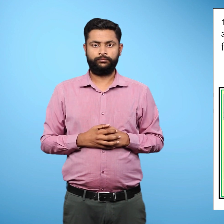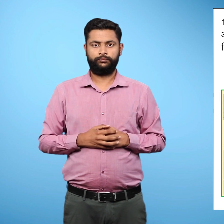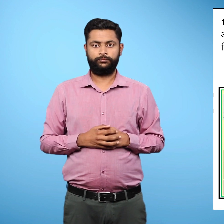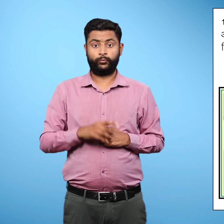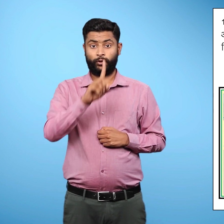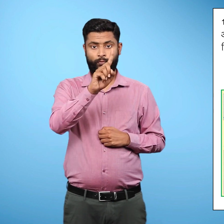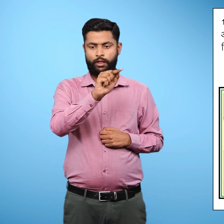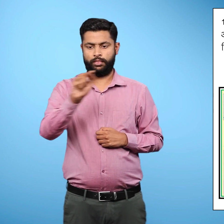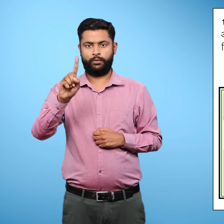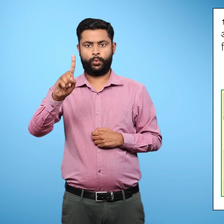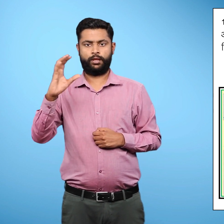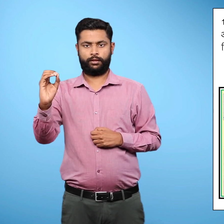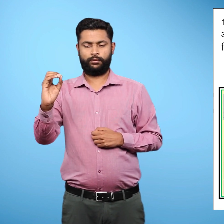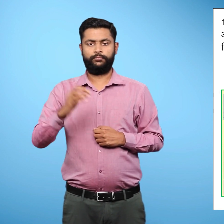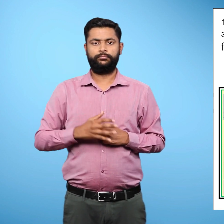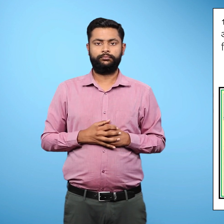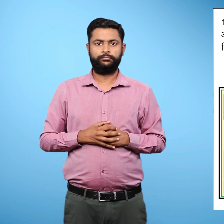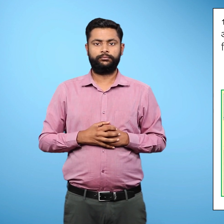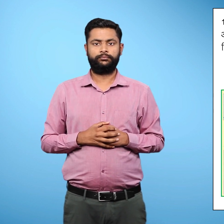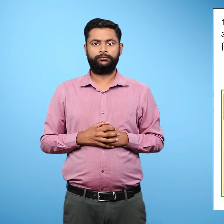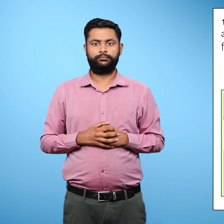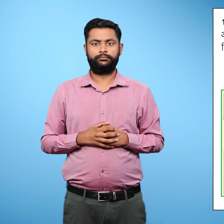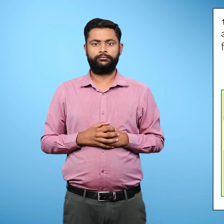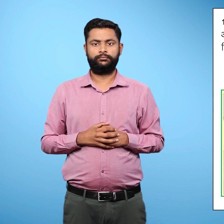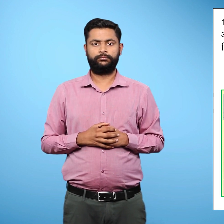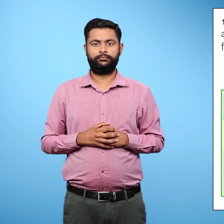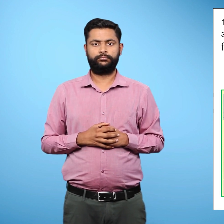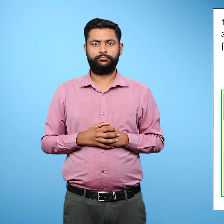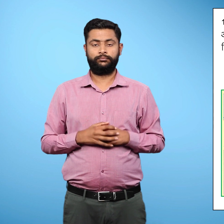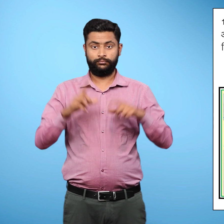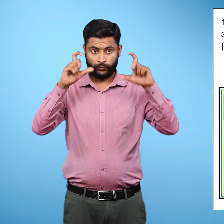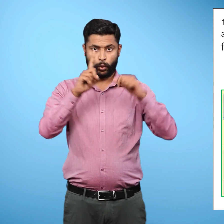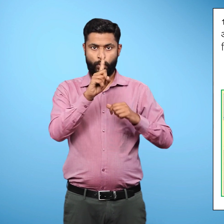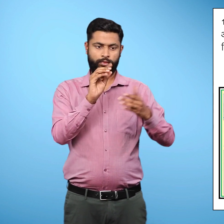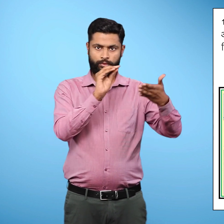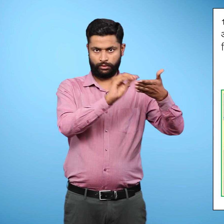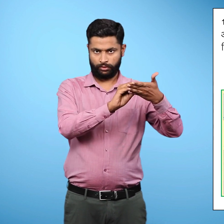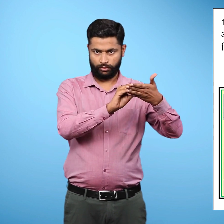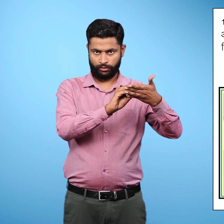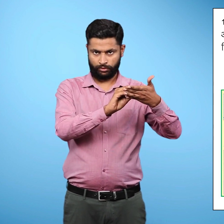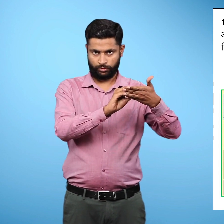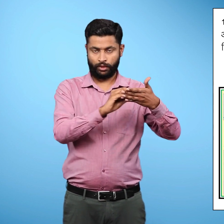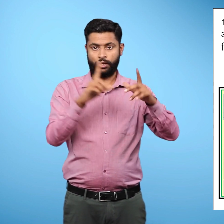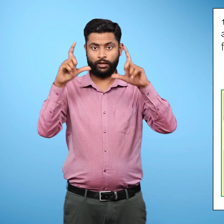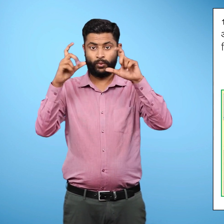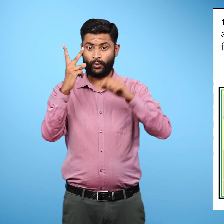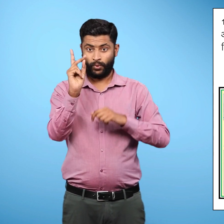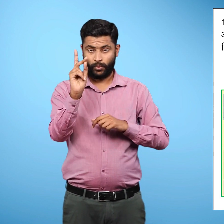क्रम से दस चित्र दिये गए हैं. और हर एक चित्र को क्रम से एक से दस तक की